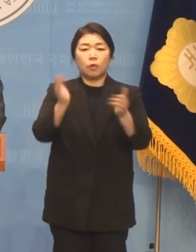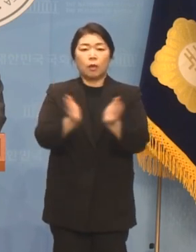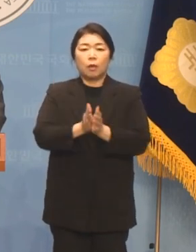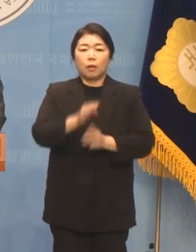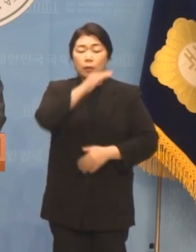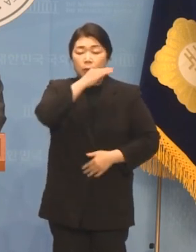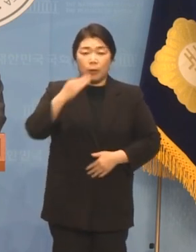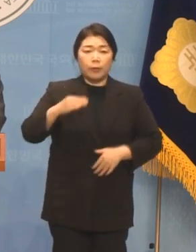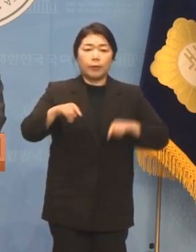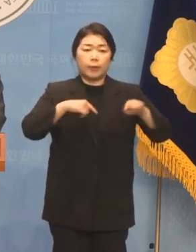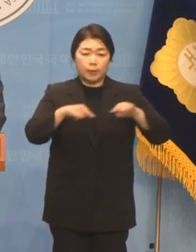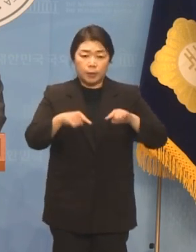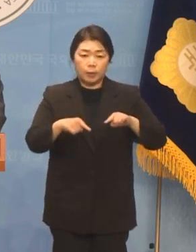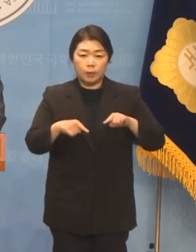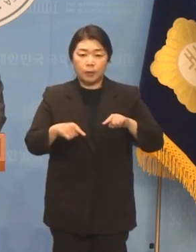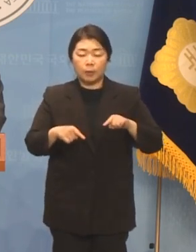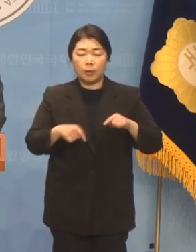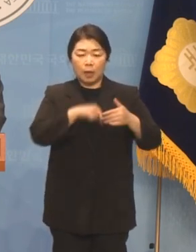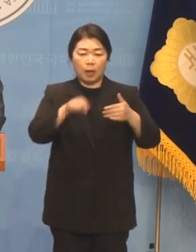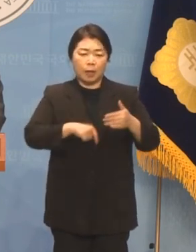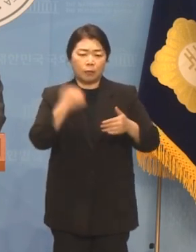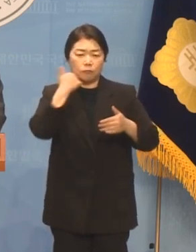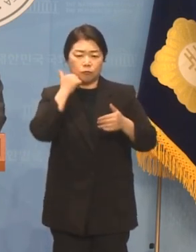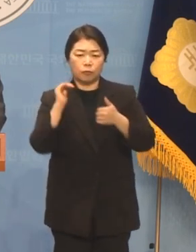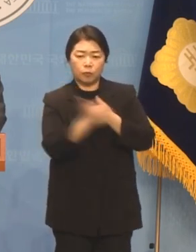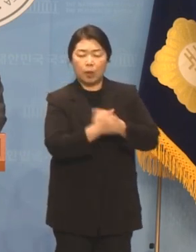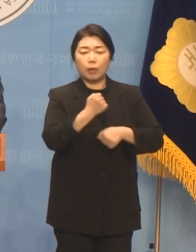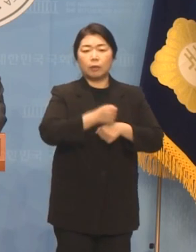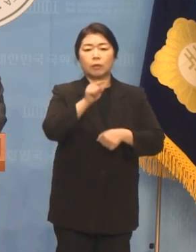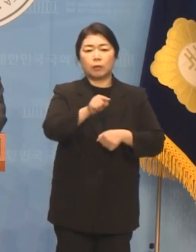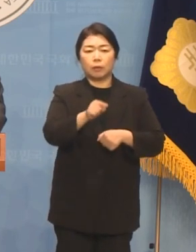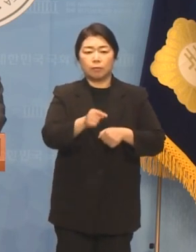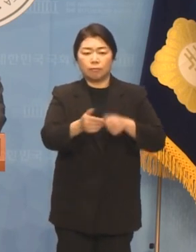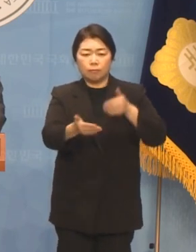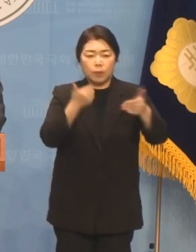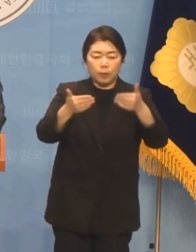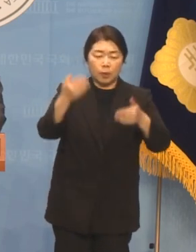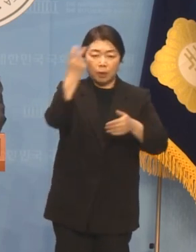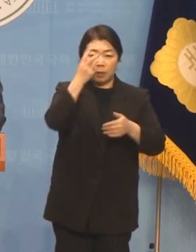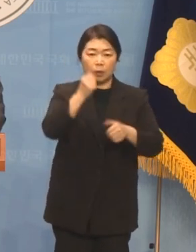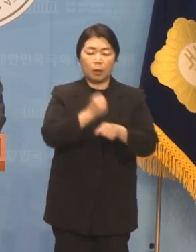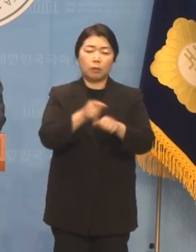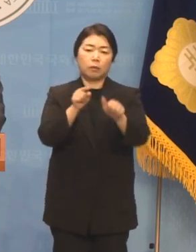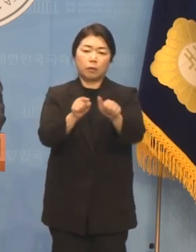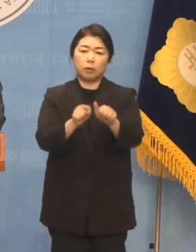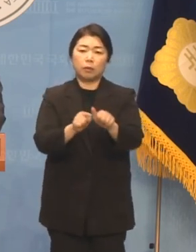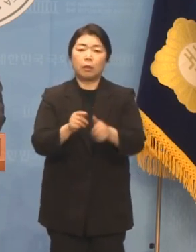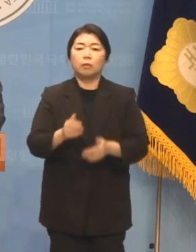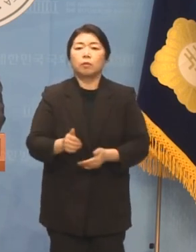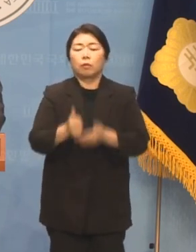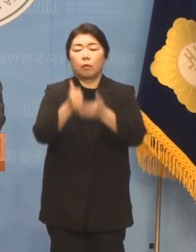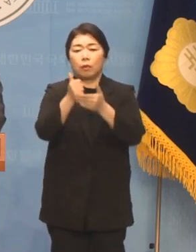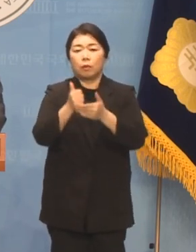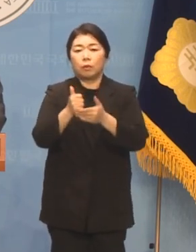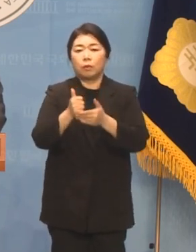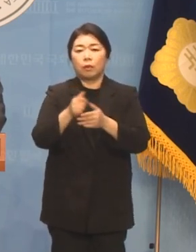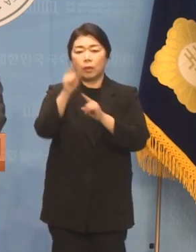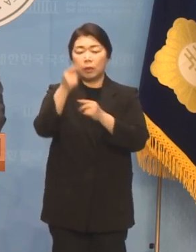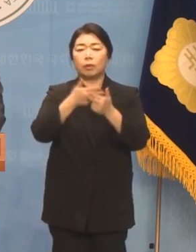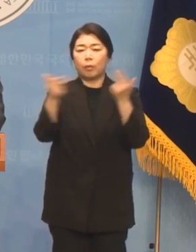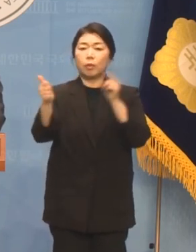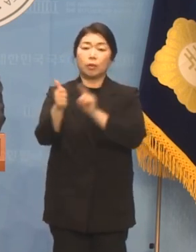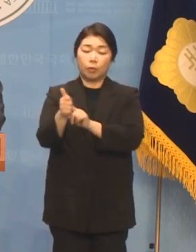정의로움을 해치는 내부 비호 세력들을 발본 세골해 주실 것을 존경하는 이재명